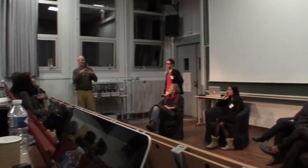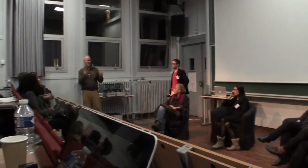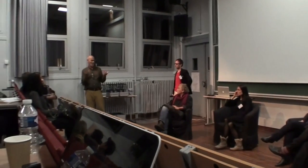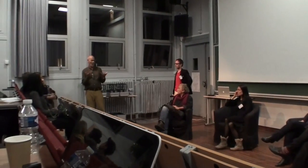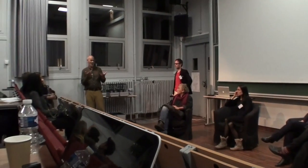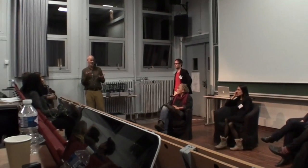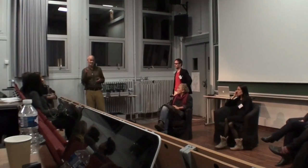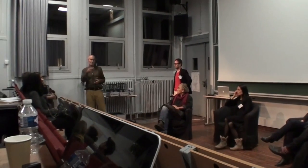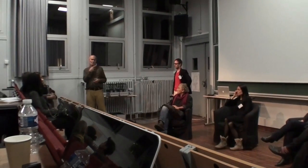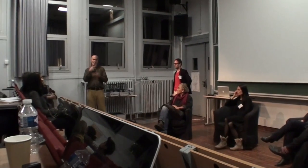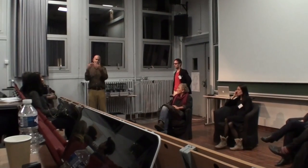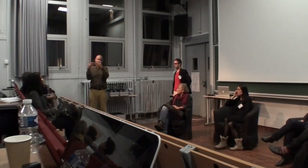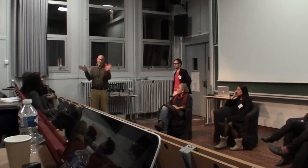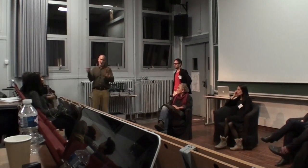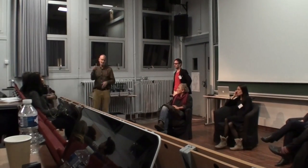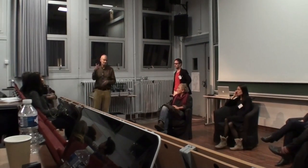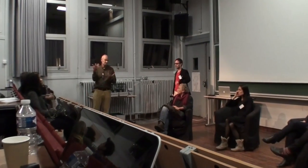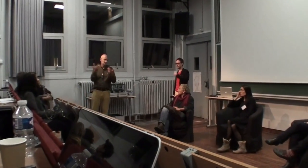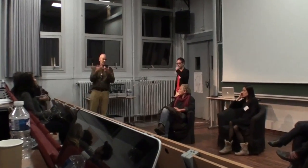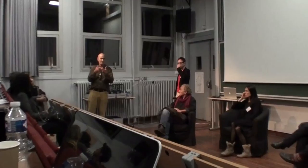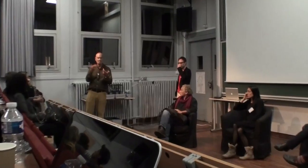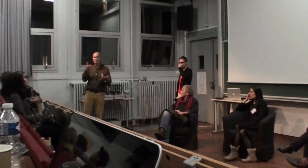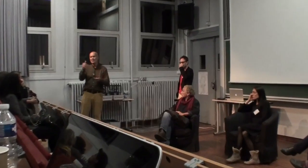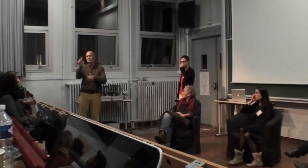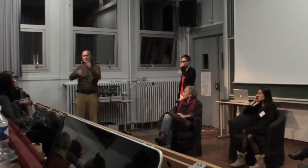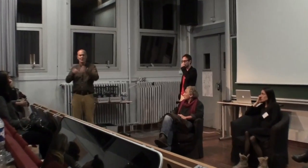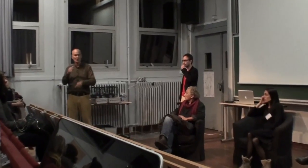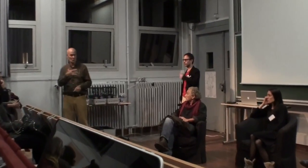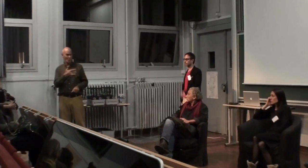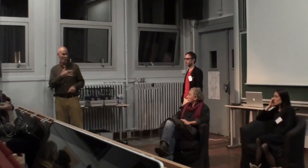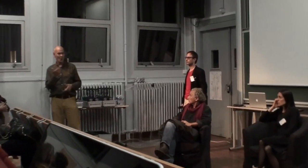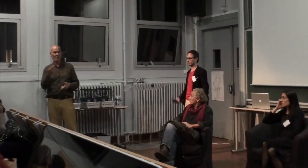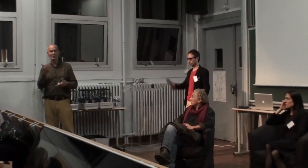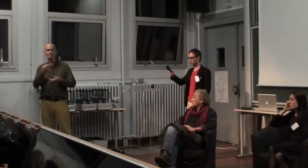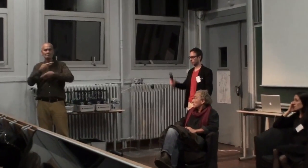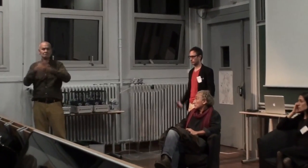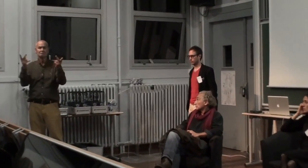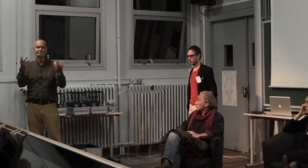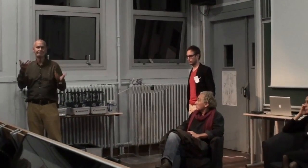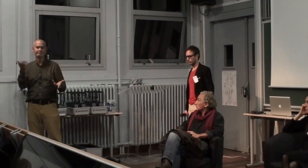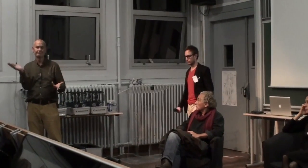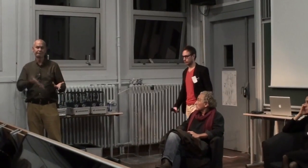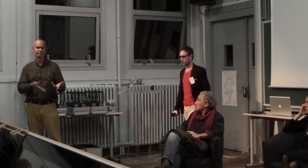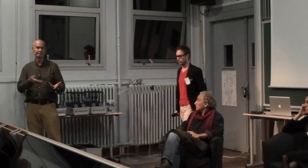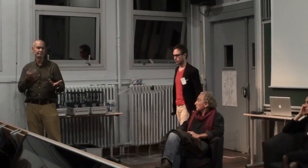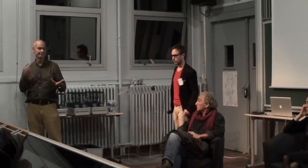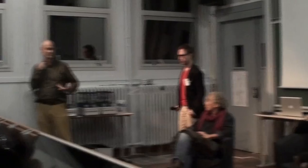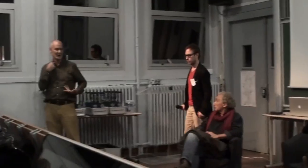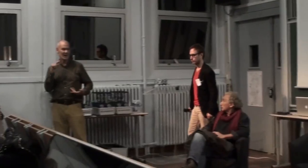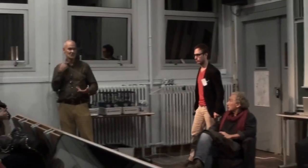il y a peut-être des médecins je dirais plus ouverts que d'autres. Je ne pas, il y a des chirurgiens du cœur par